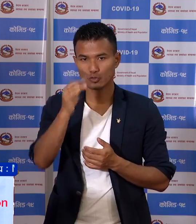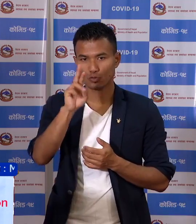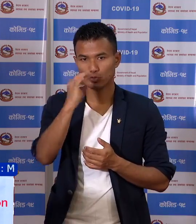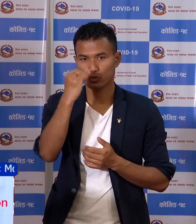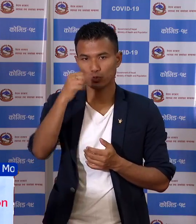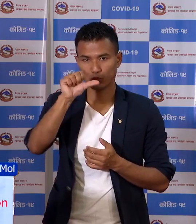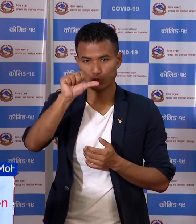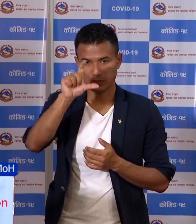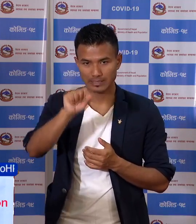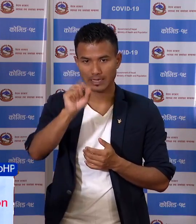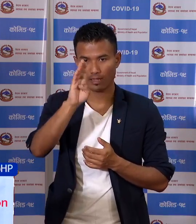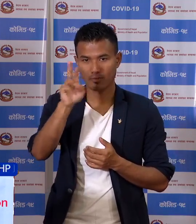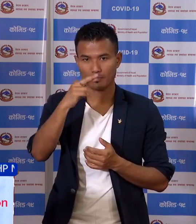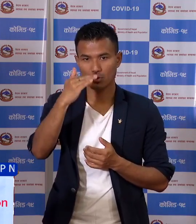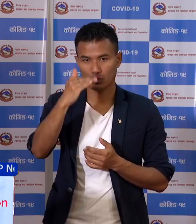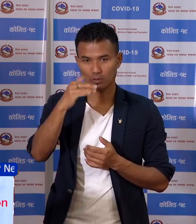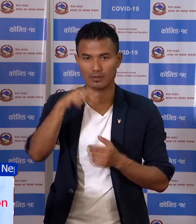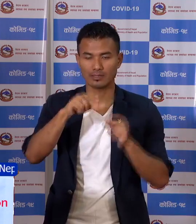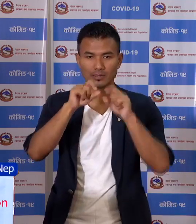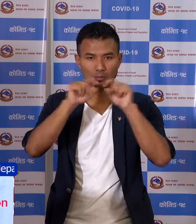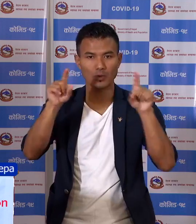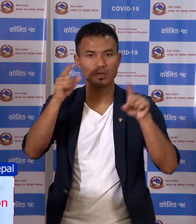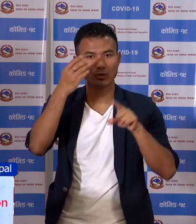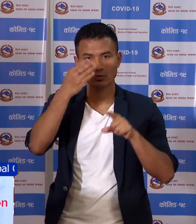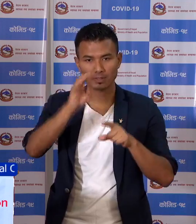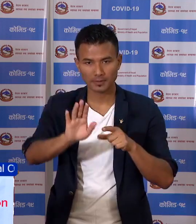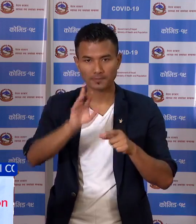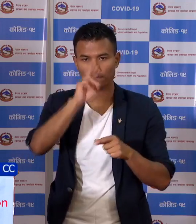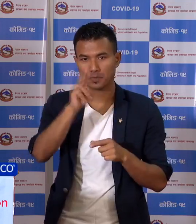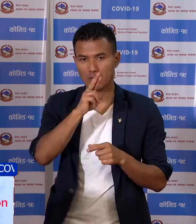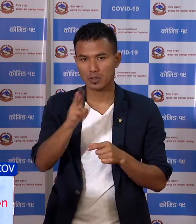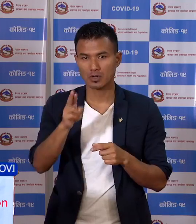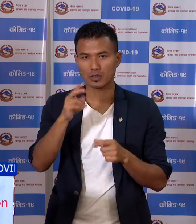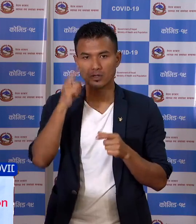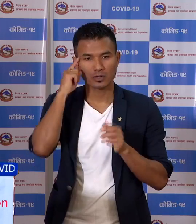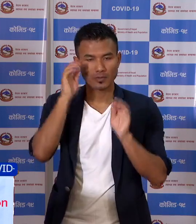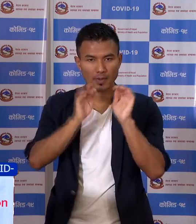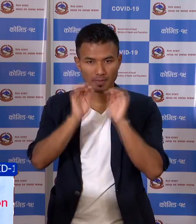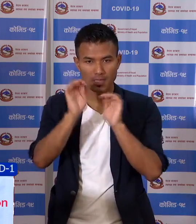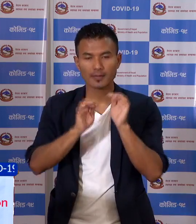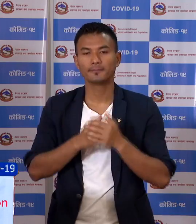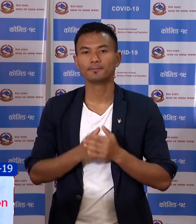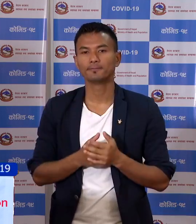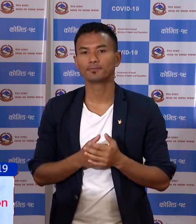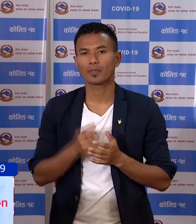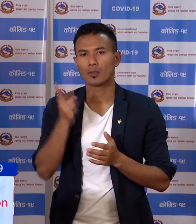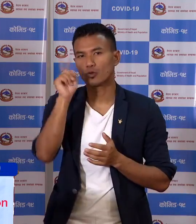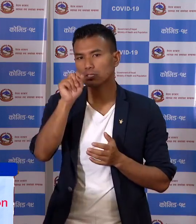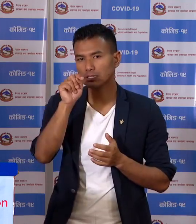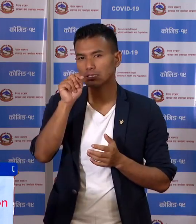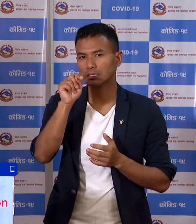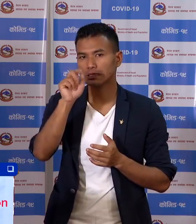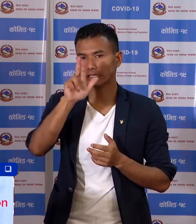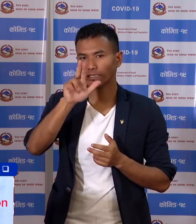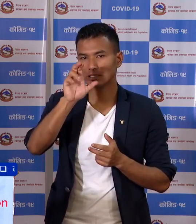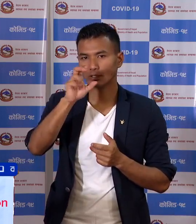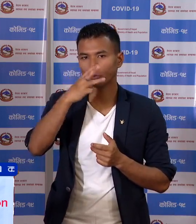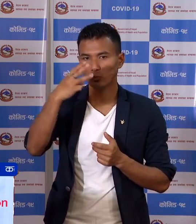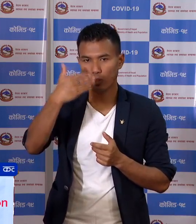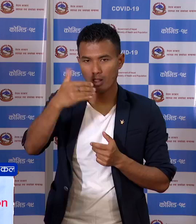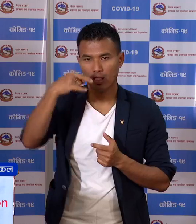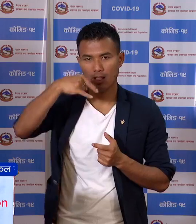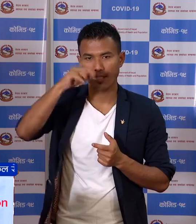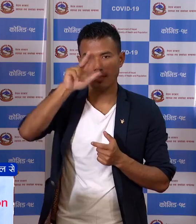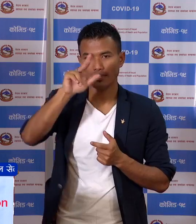अर्थात ब्रत्ता आज संपन उने गई रहाई छा रा संभग्त भोली इदुल फित्रको